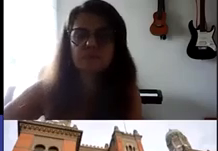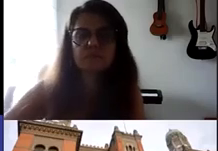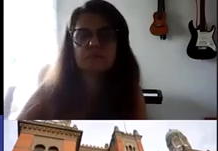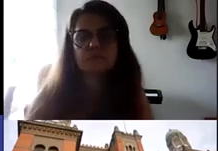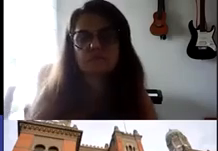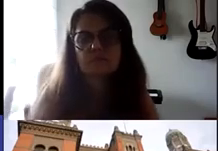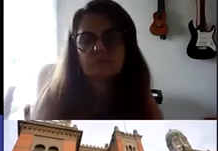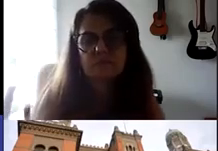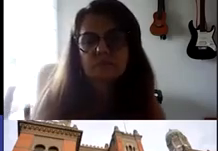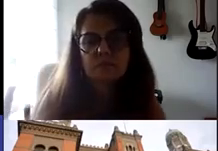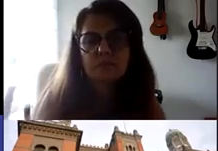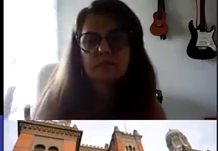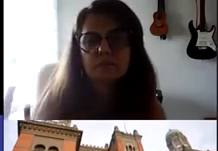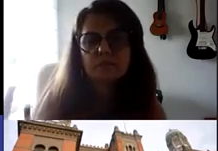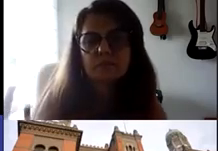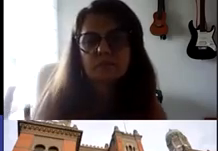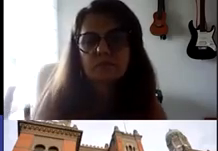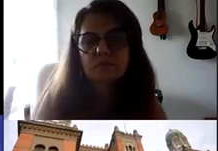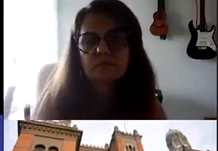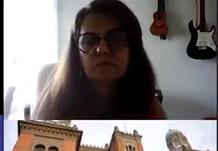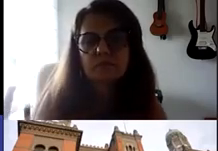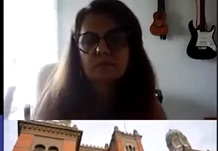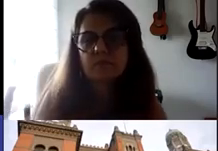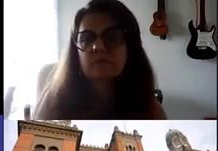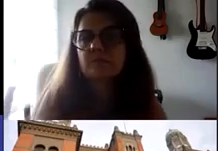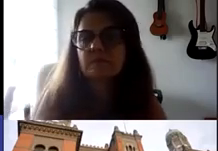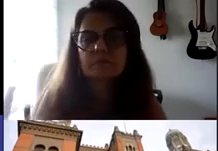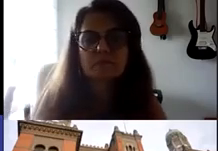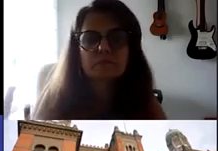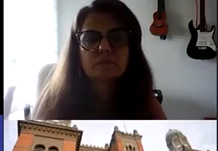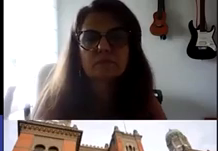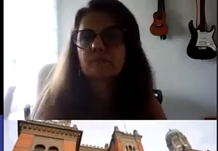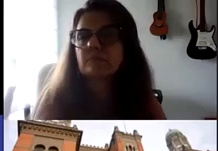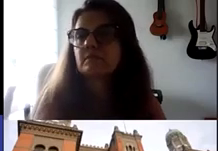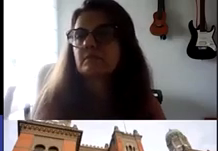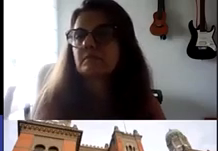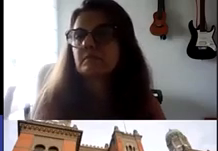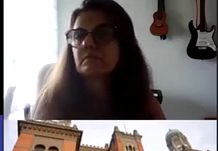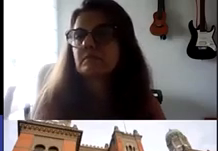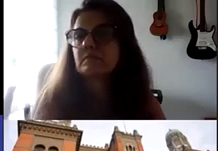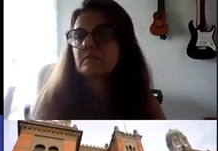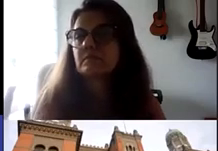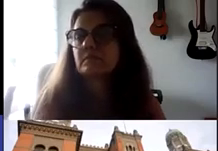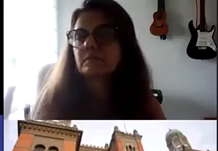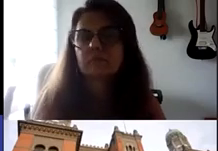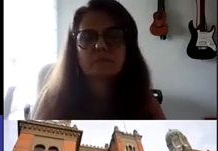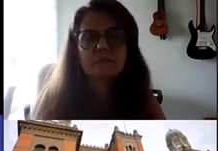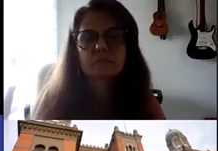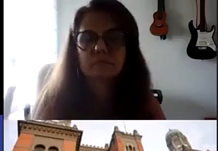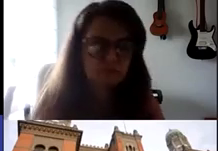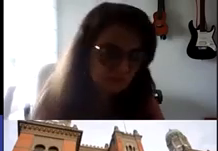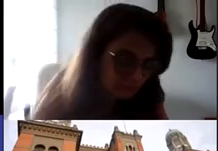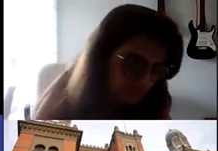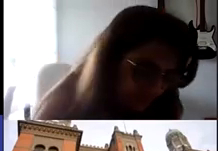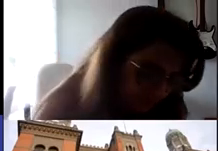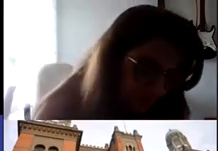Atualmente, a gente tem o IFF que entrou recentemente, até a Marta estar aqui, que para a gente foi excelente. Ela é vice de educação e agora vai participar